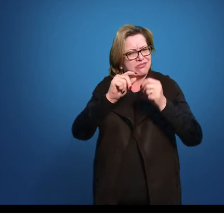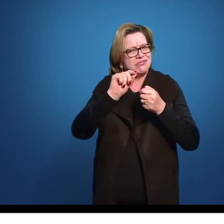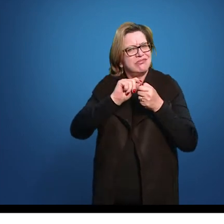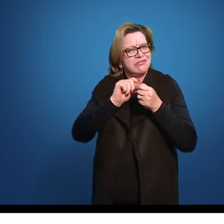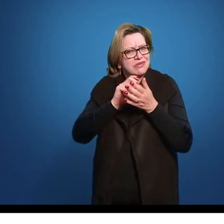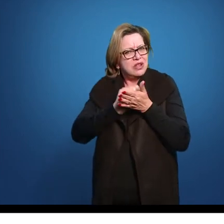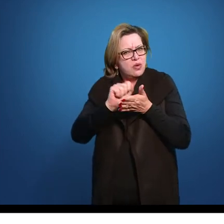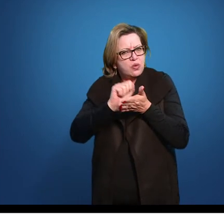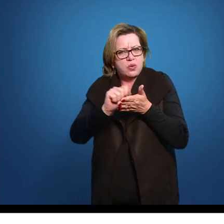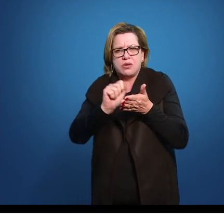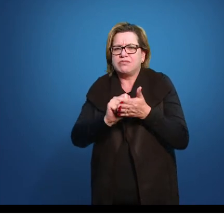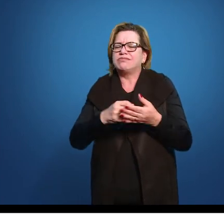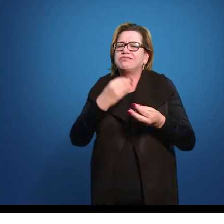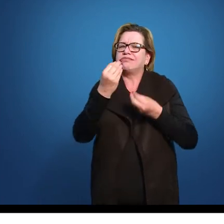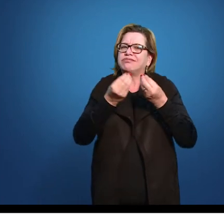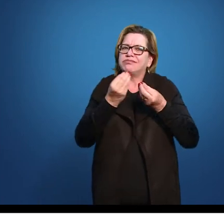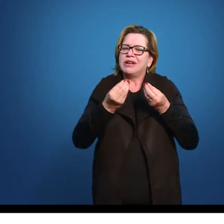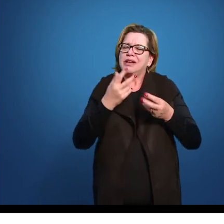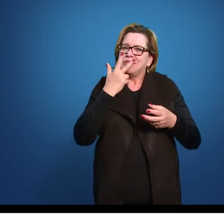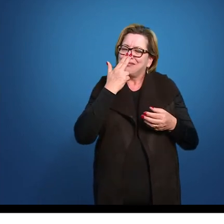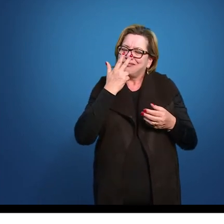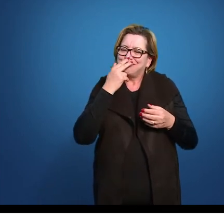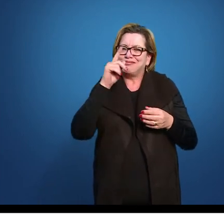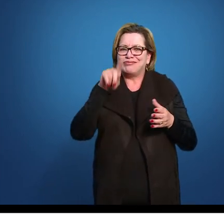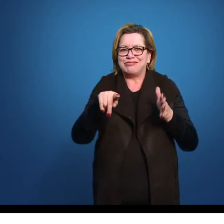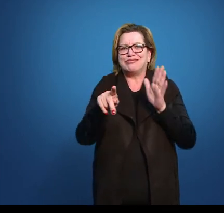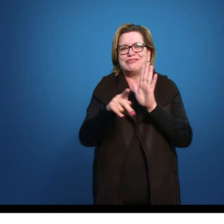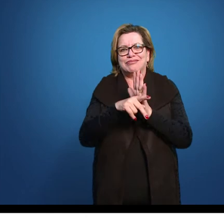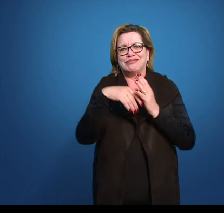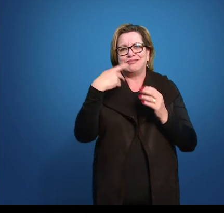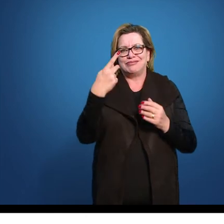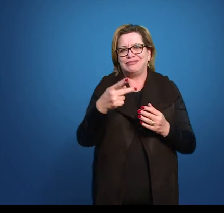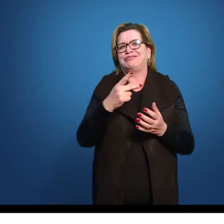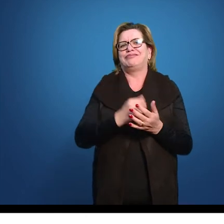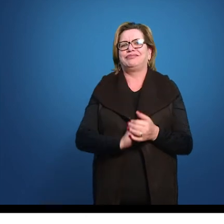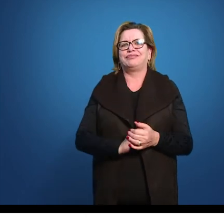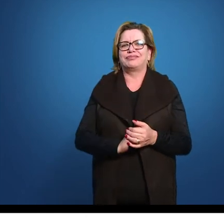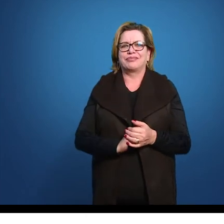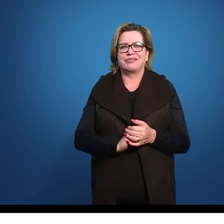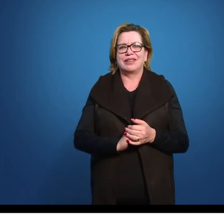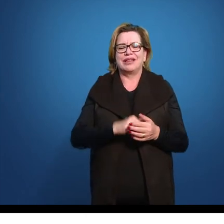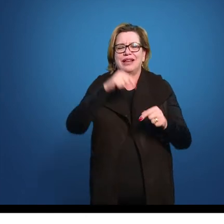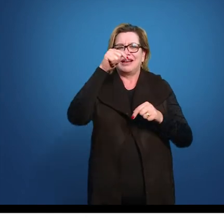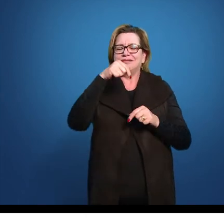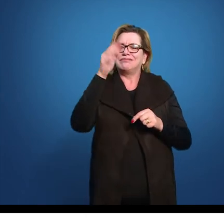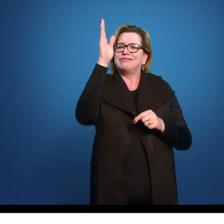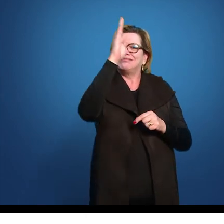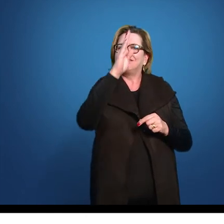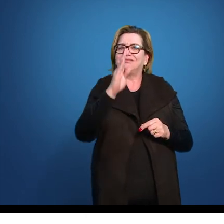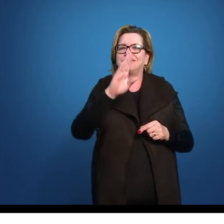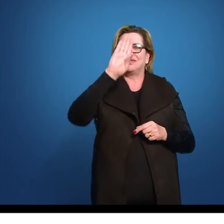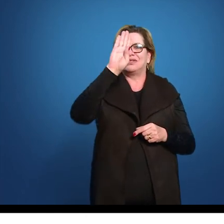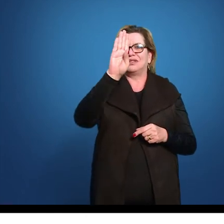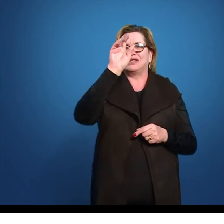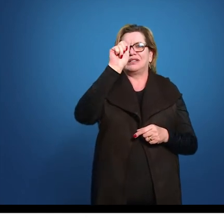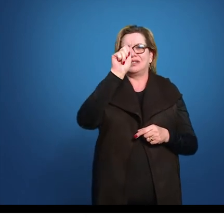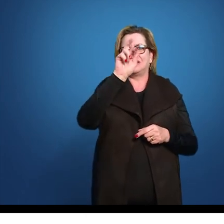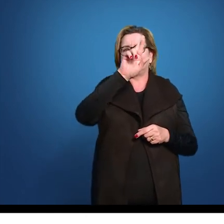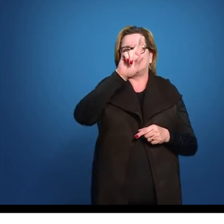muitas das produções Que se encontraram Na época Foram atribuídas A esse poeta O barroco brasileiro Portanto